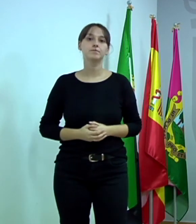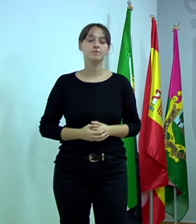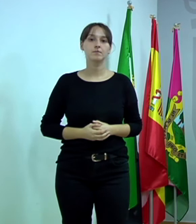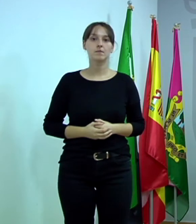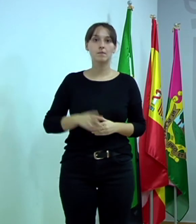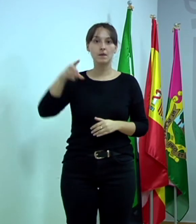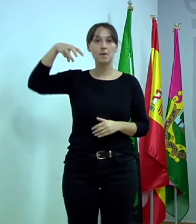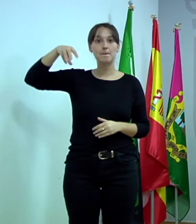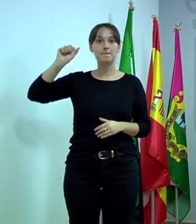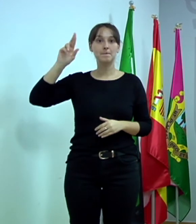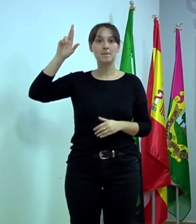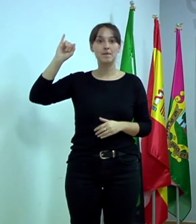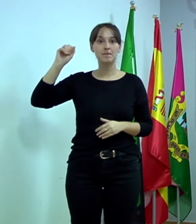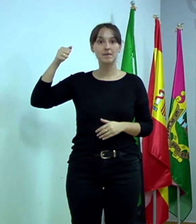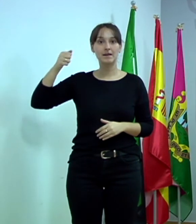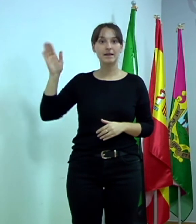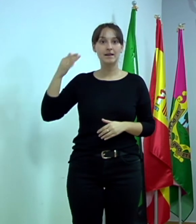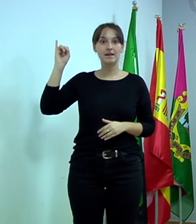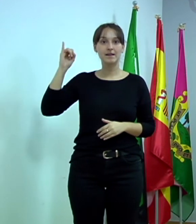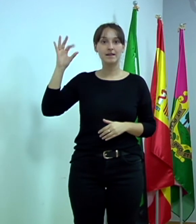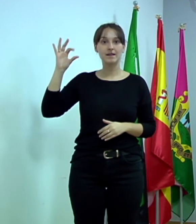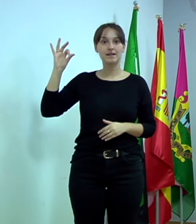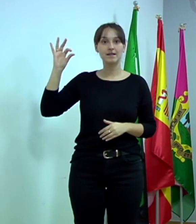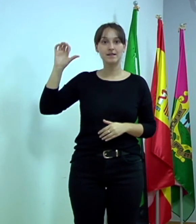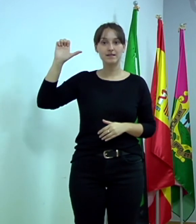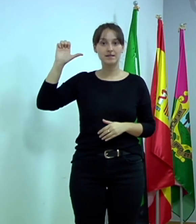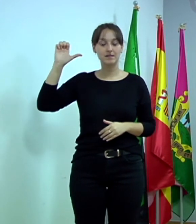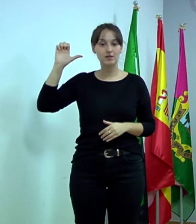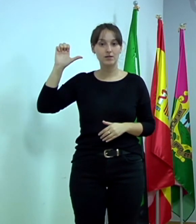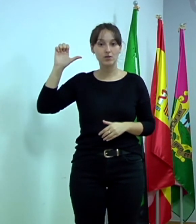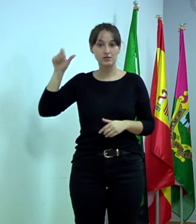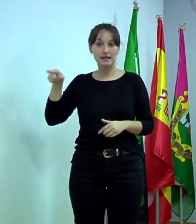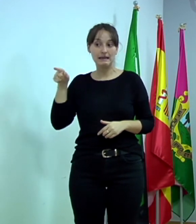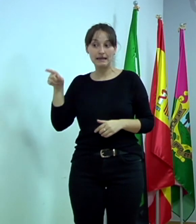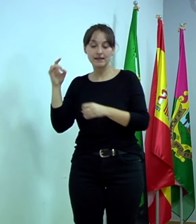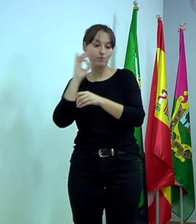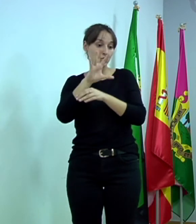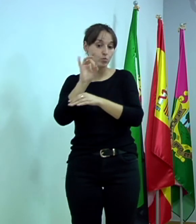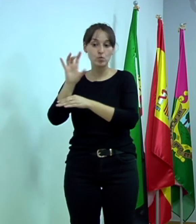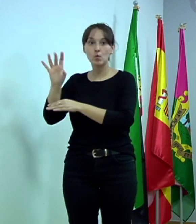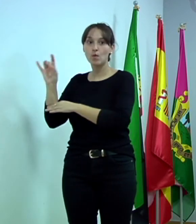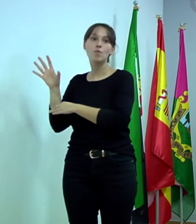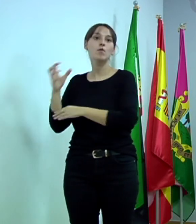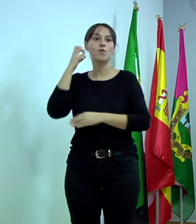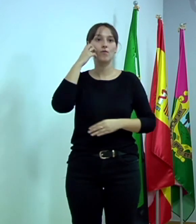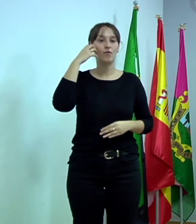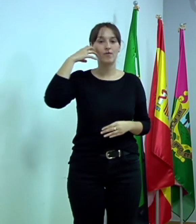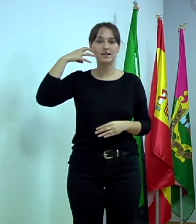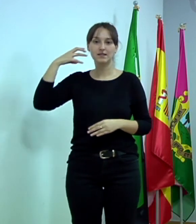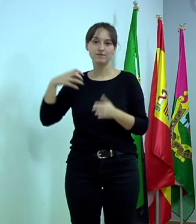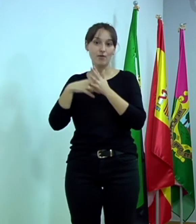en notas de prensa, os irá pasando las fechas según se vaya haciendo toda la formación, ¿vale?